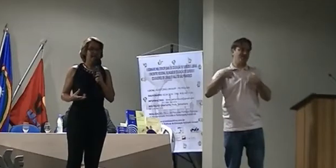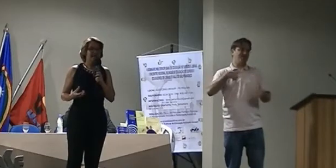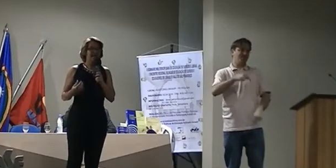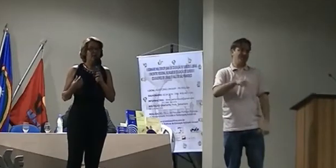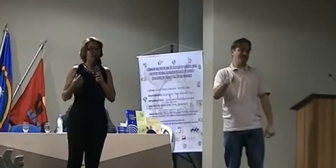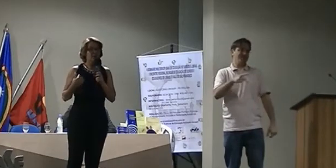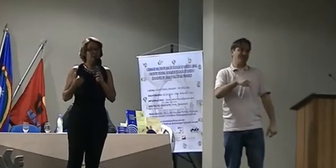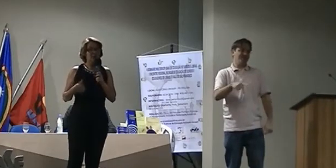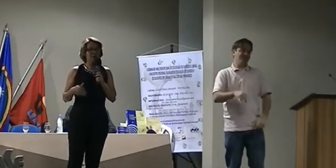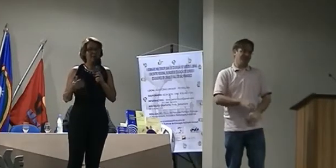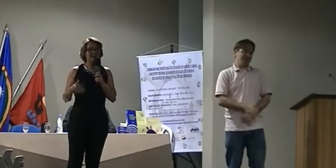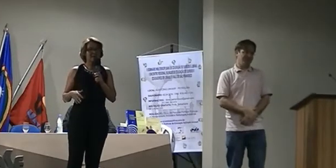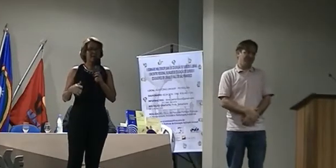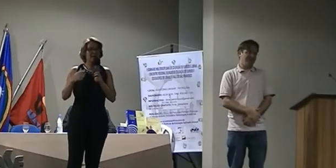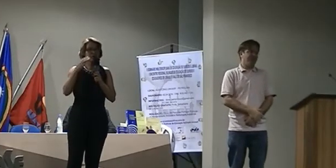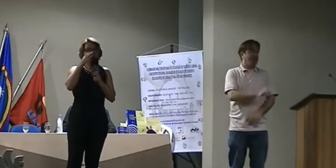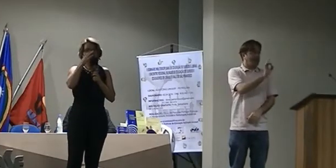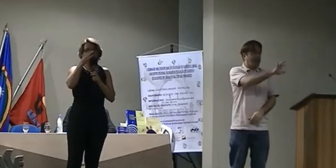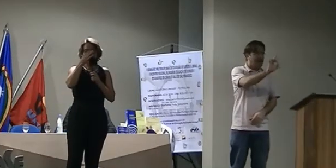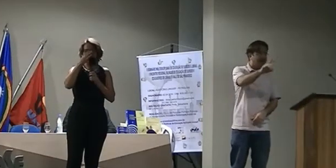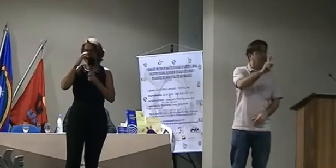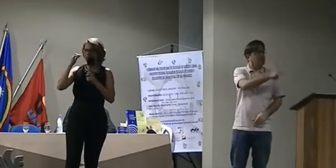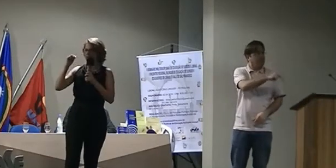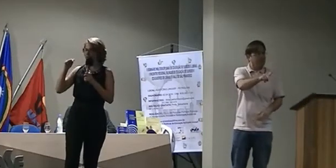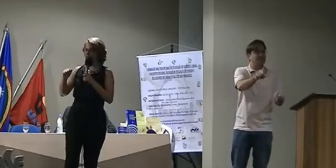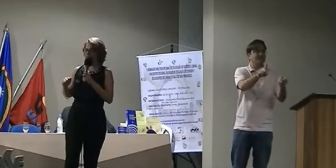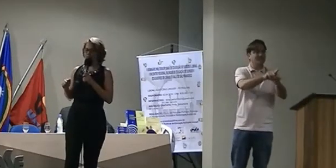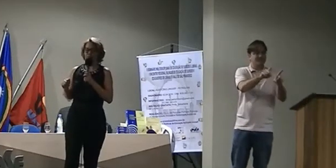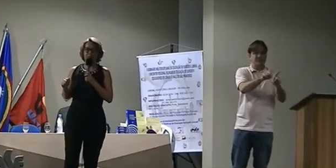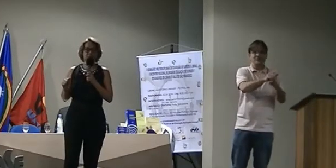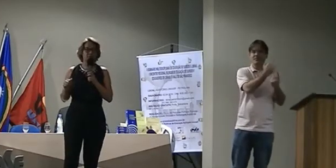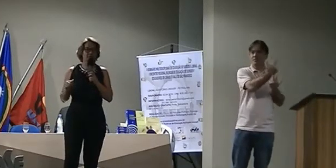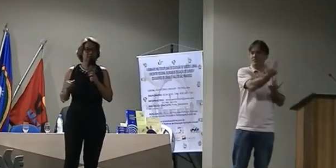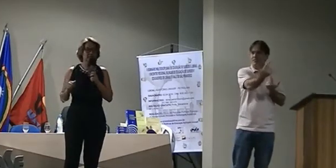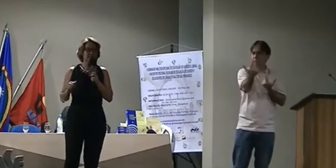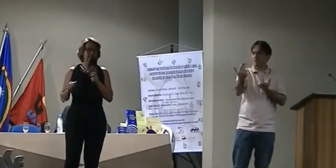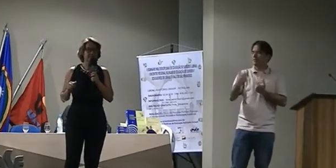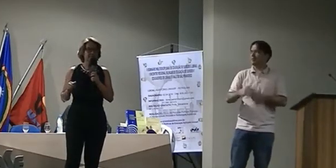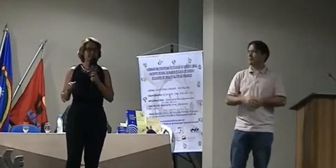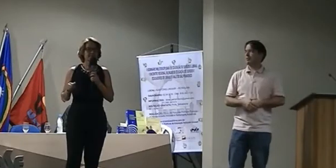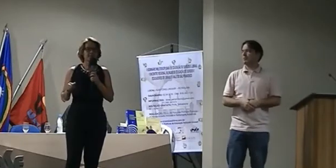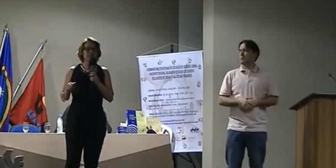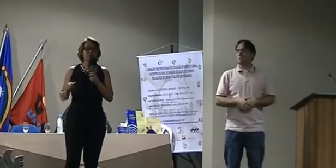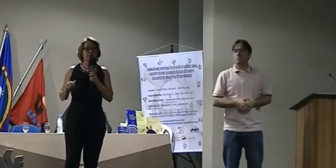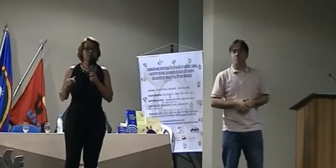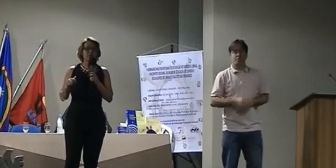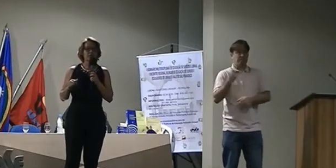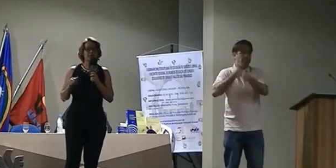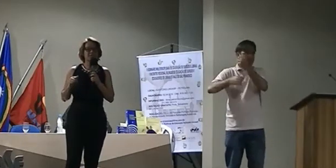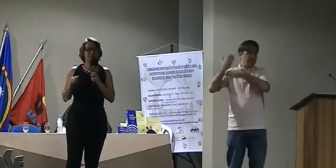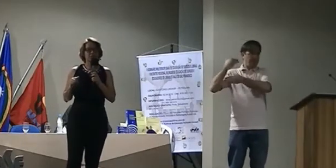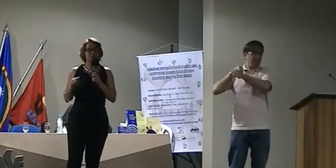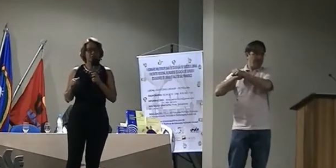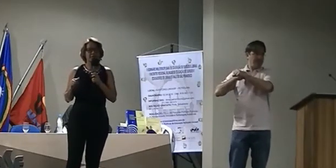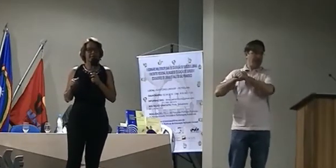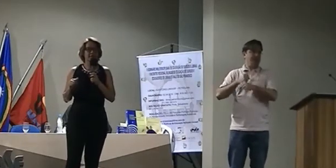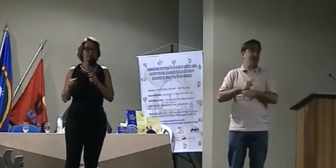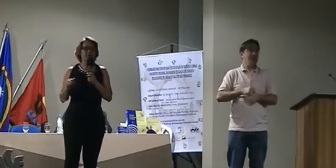O ano passado foi aprovado no município de Petrolina, no plano municipal de educação,